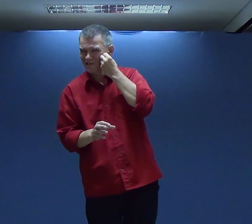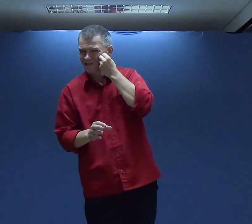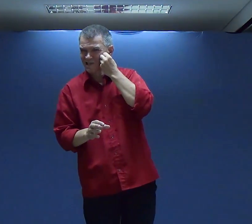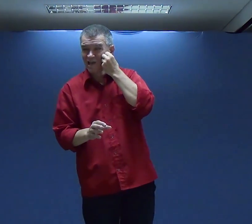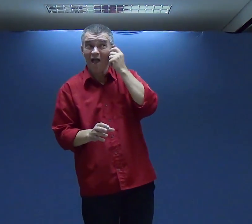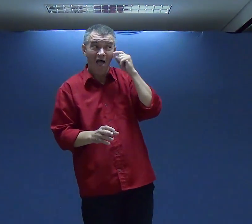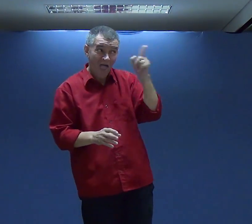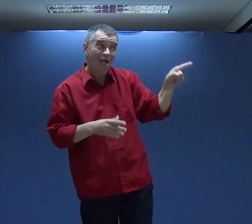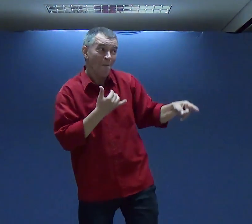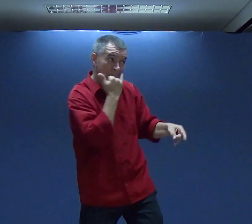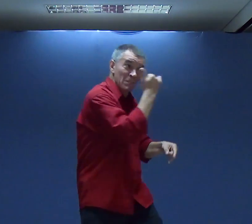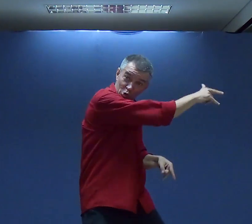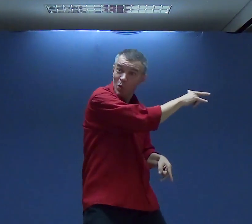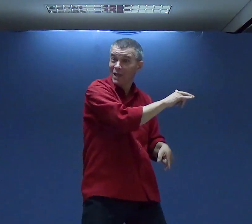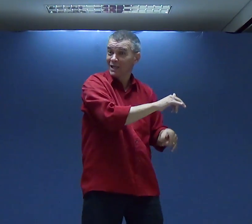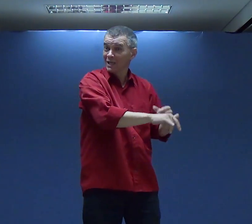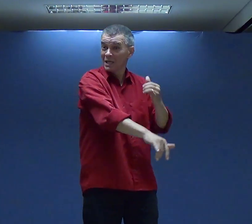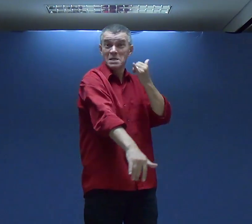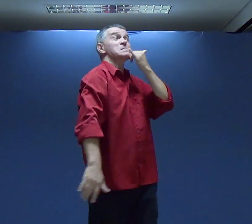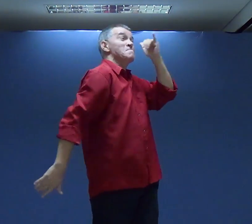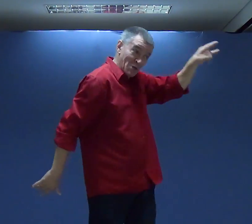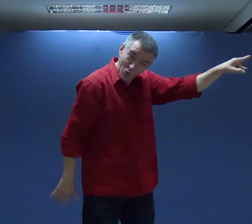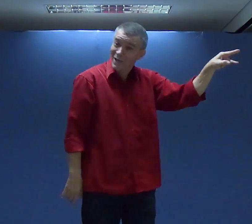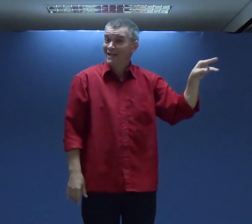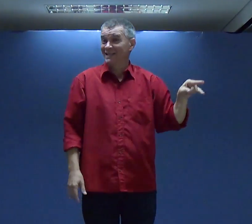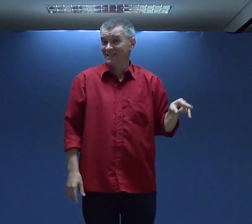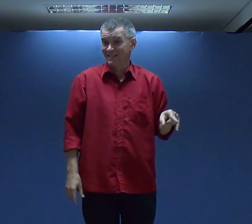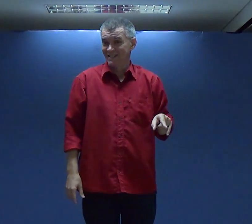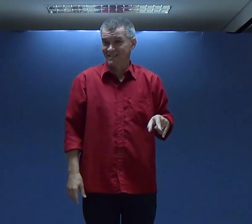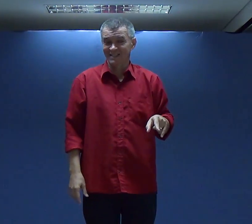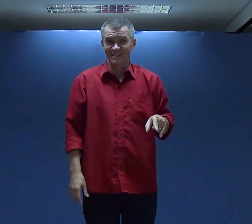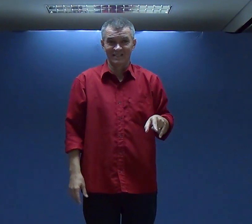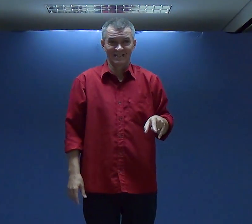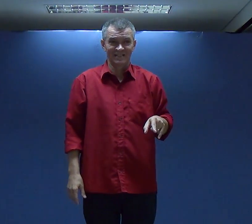Você Magulado Já Liberou Perdão Como É Que Está